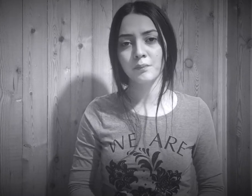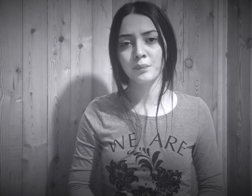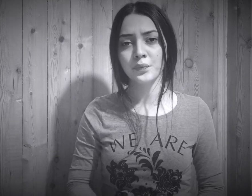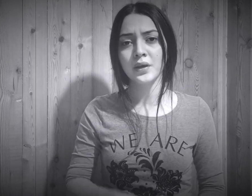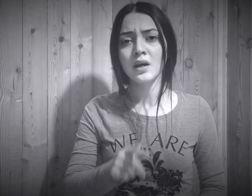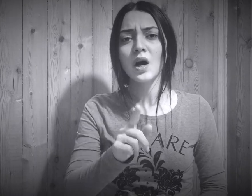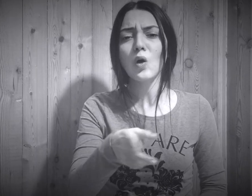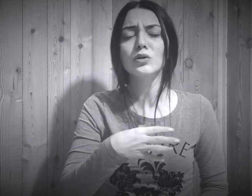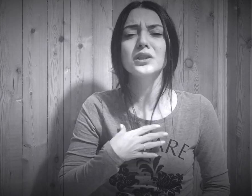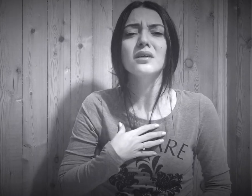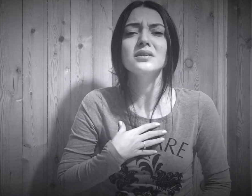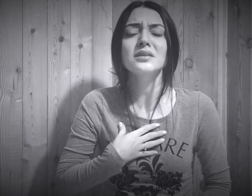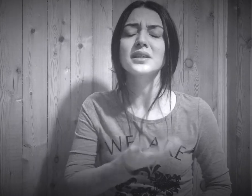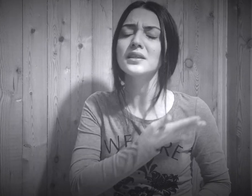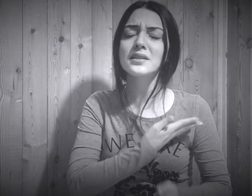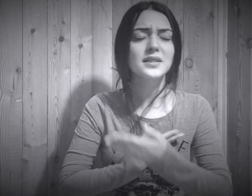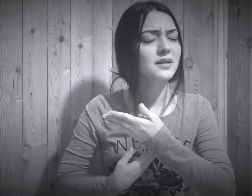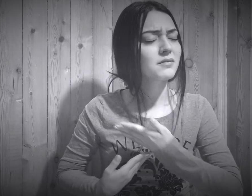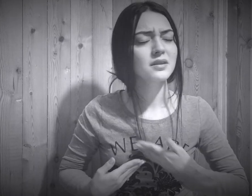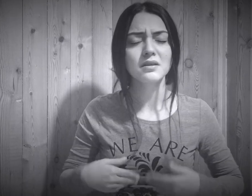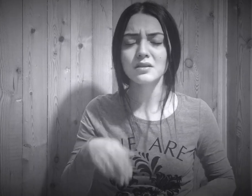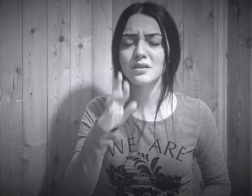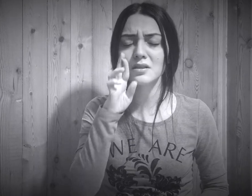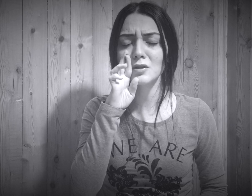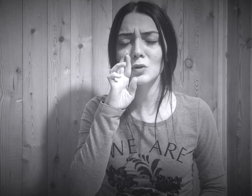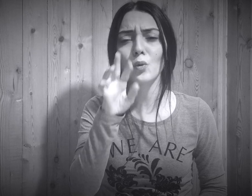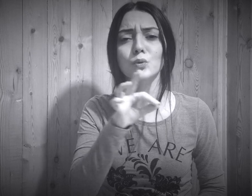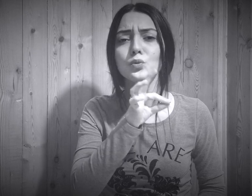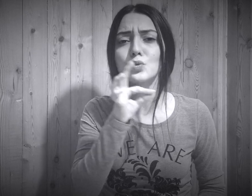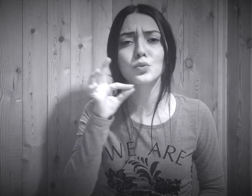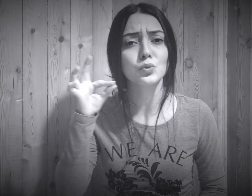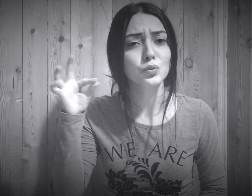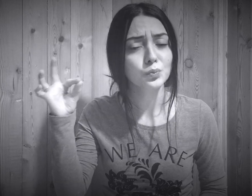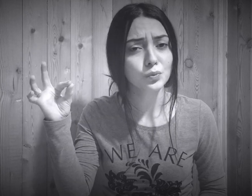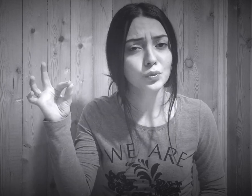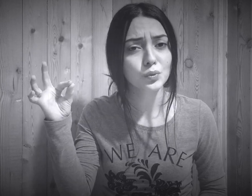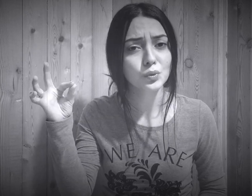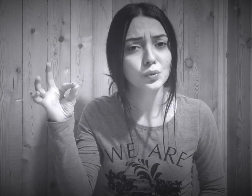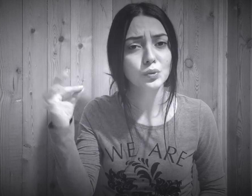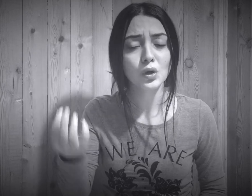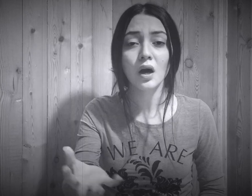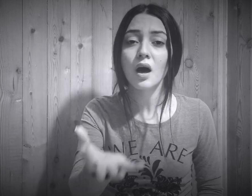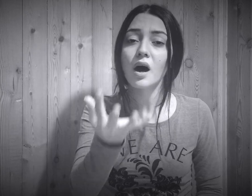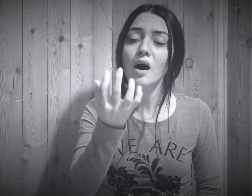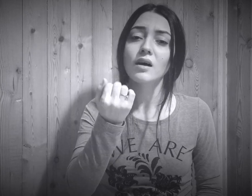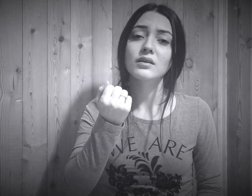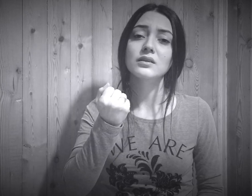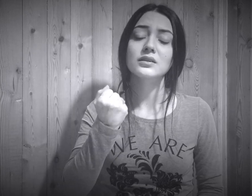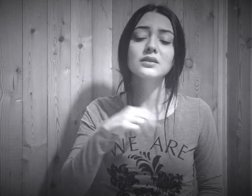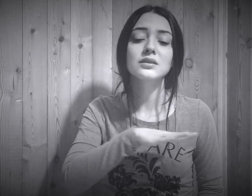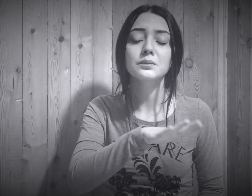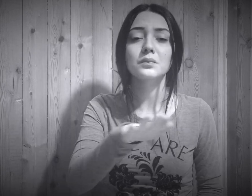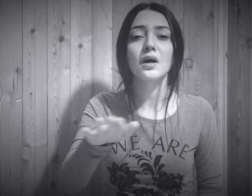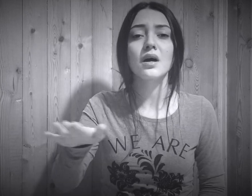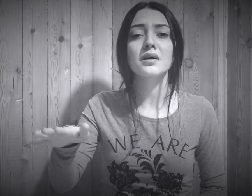Ocağım ki sevdası sonsuzumdur aldığım her